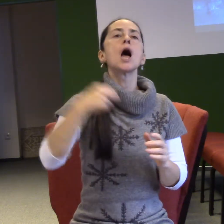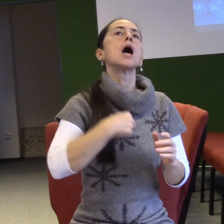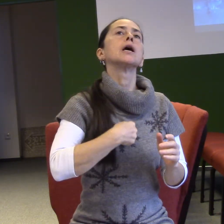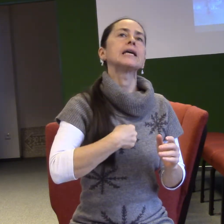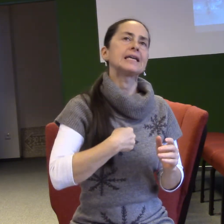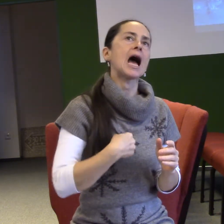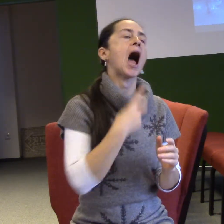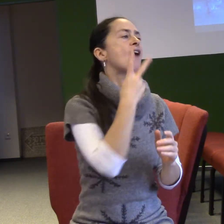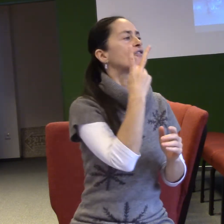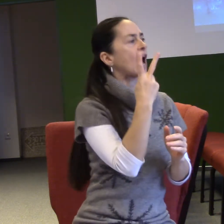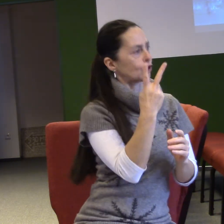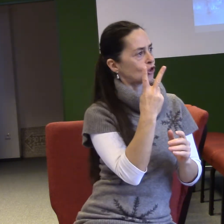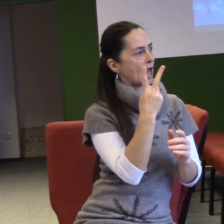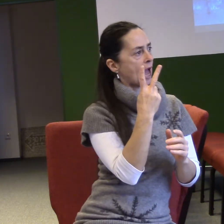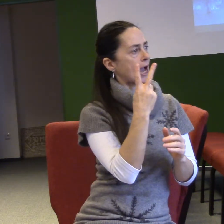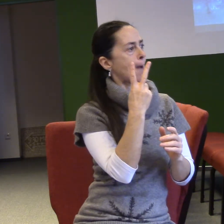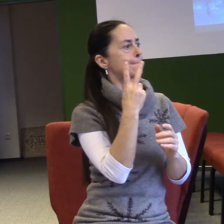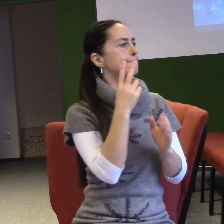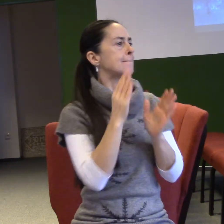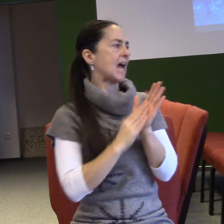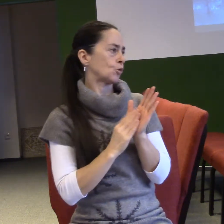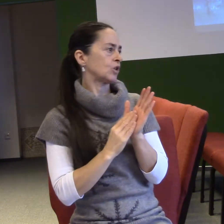Výborně, Václave. To byl třeba státní odpověď.